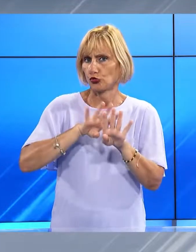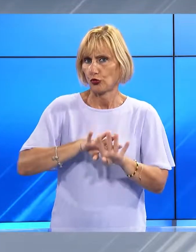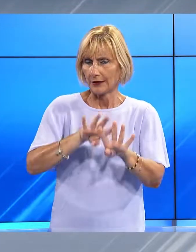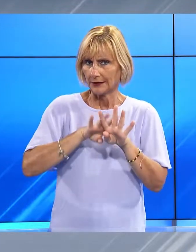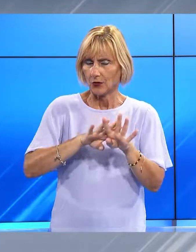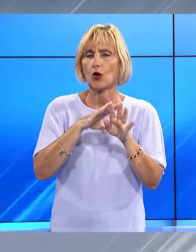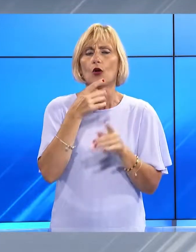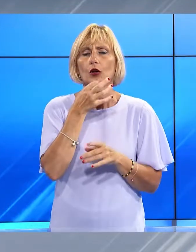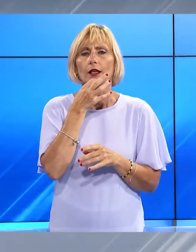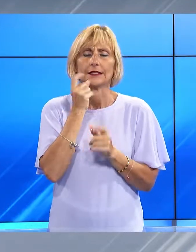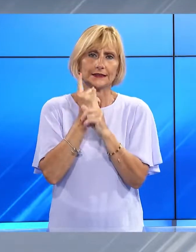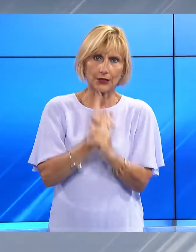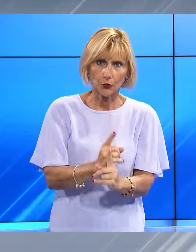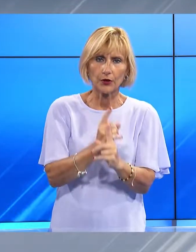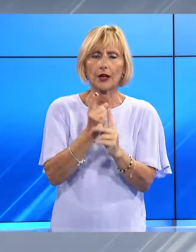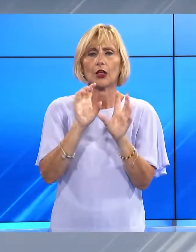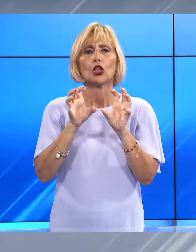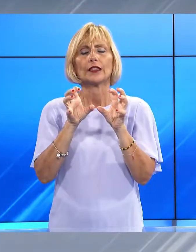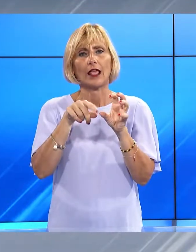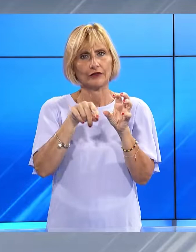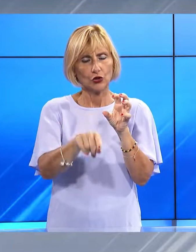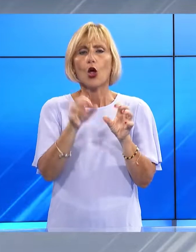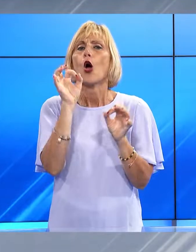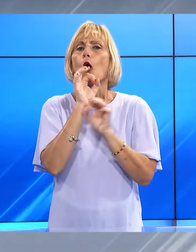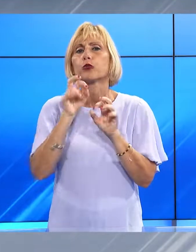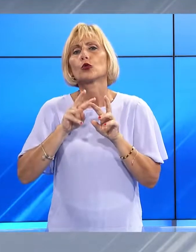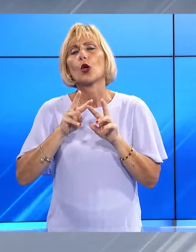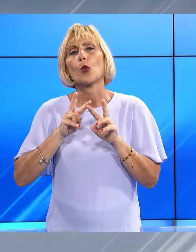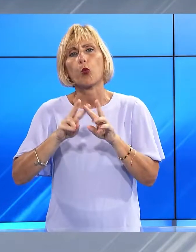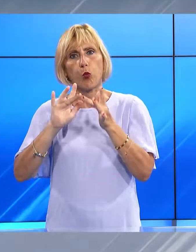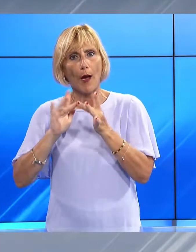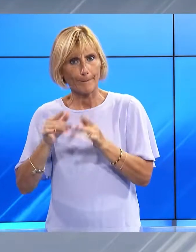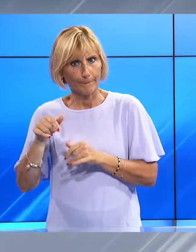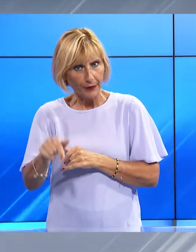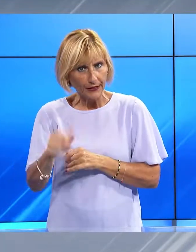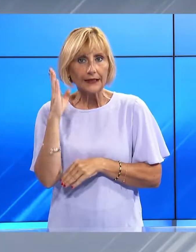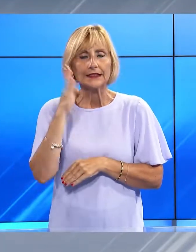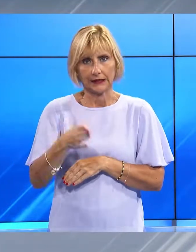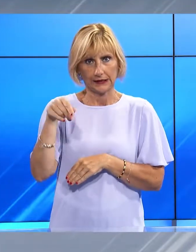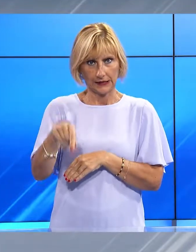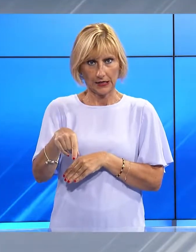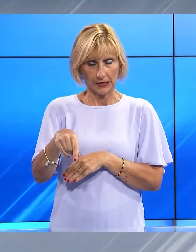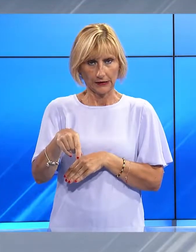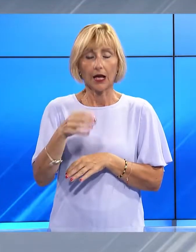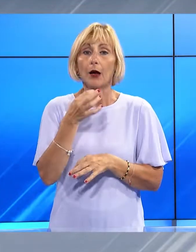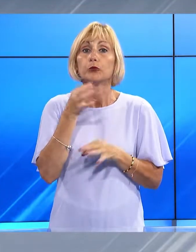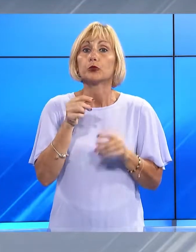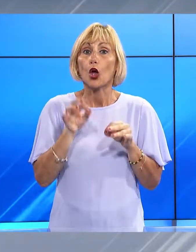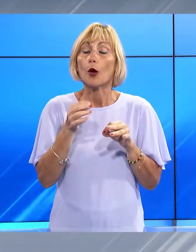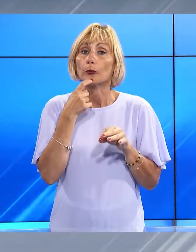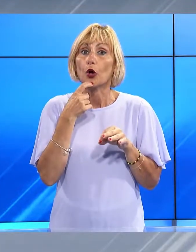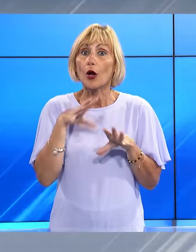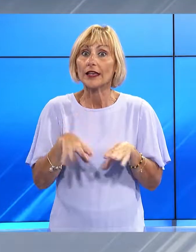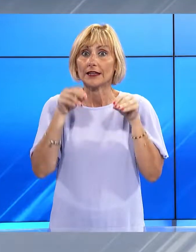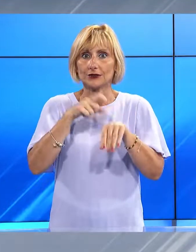su noi.tv, ma anche attraverso il nostro canale web, appunto in diretta streaming, a partire dalle 20 in